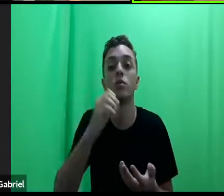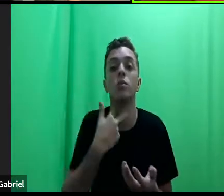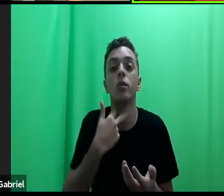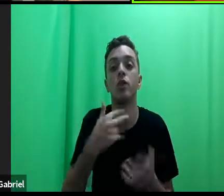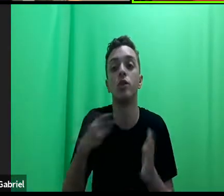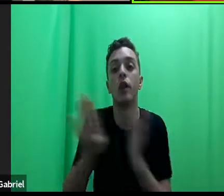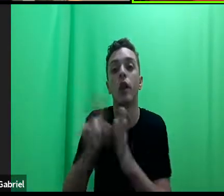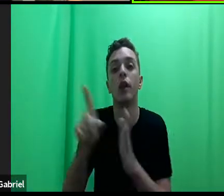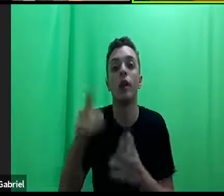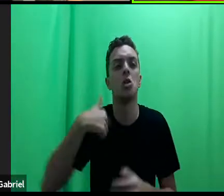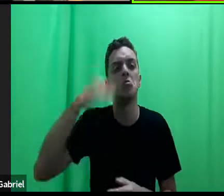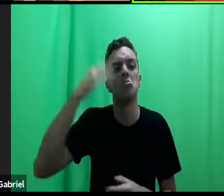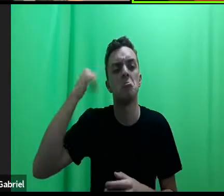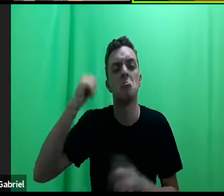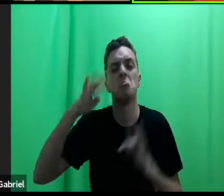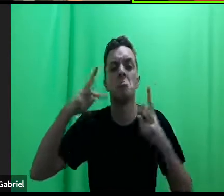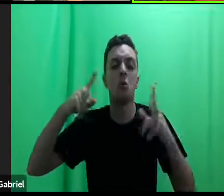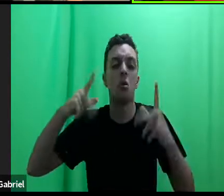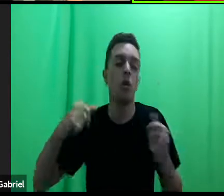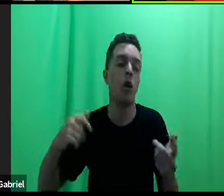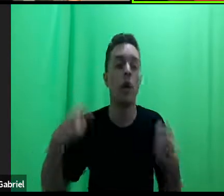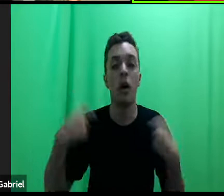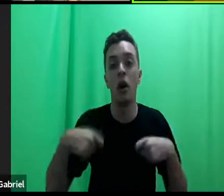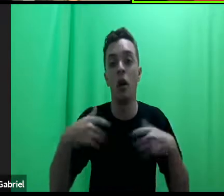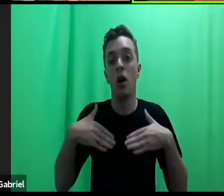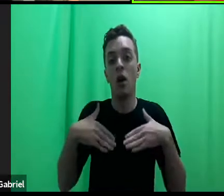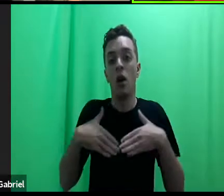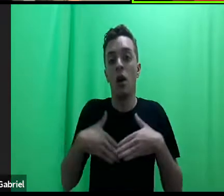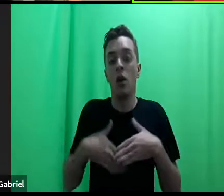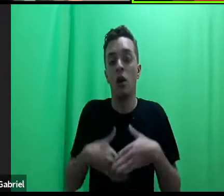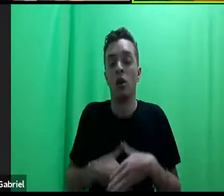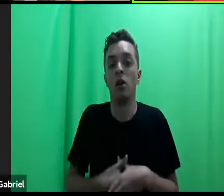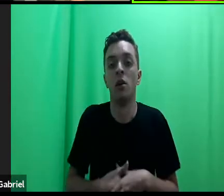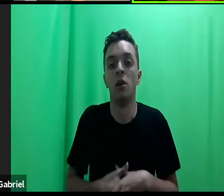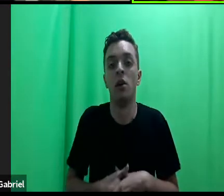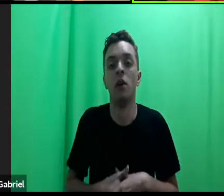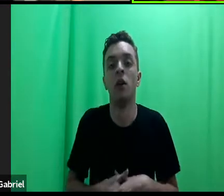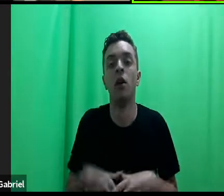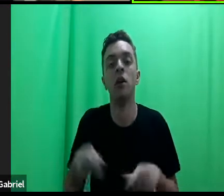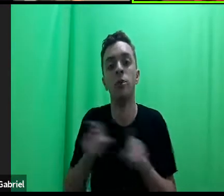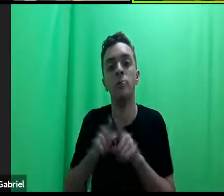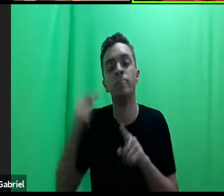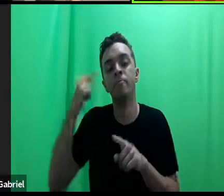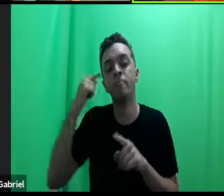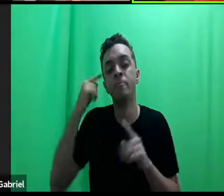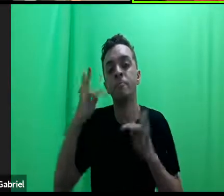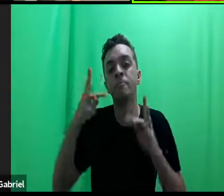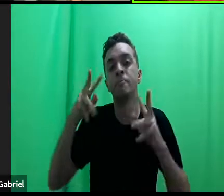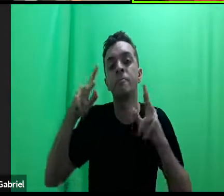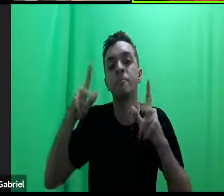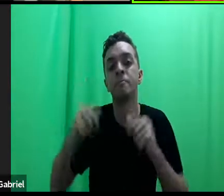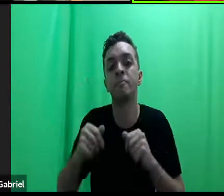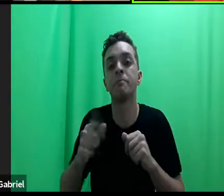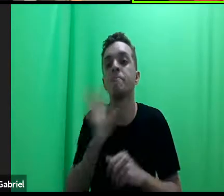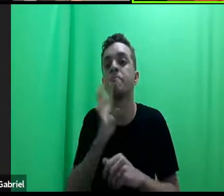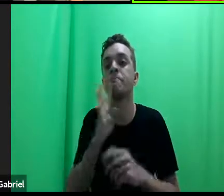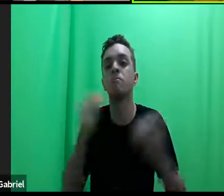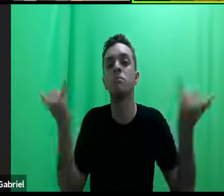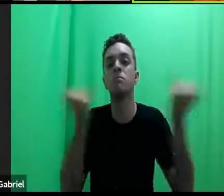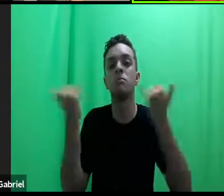nada, essa humildade e também considerar que vários tipos de conhecimento